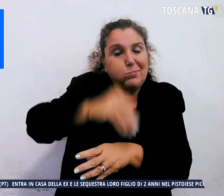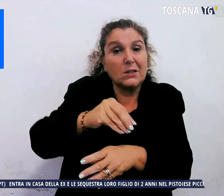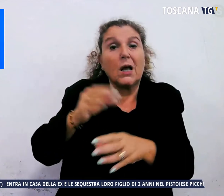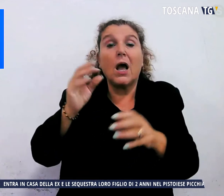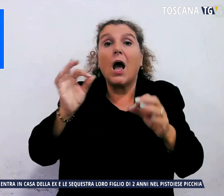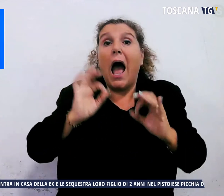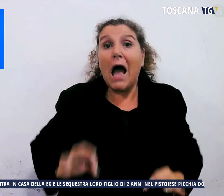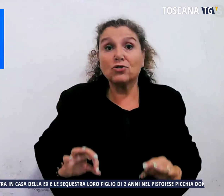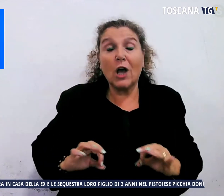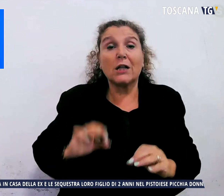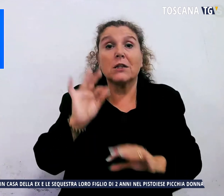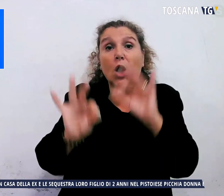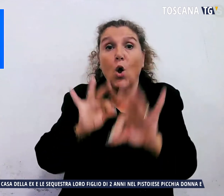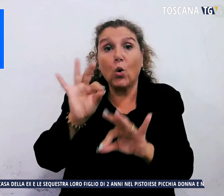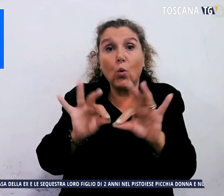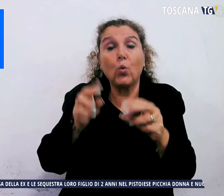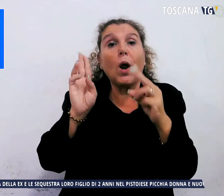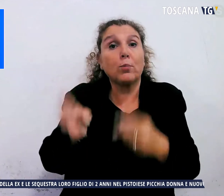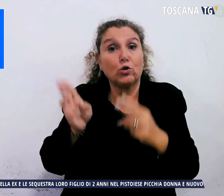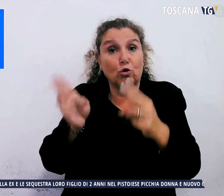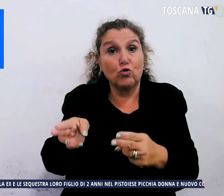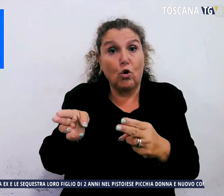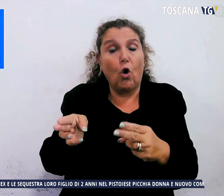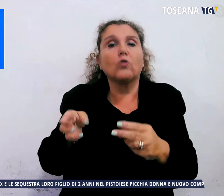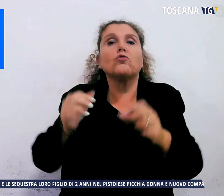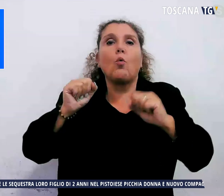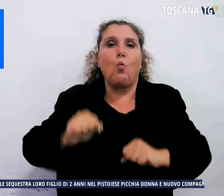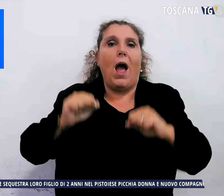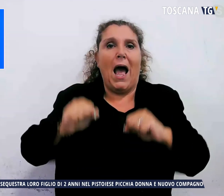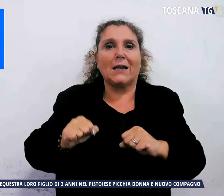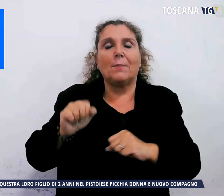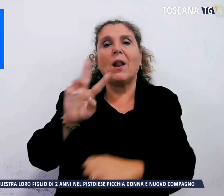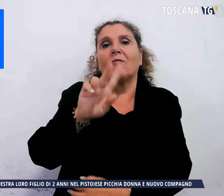state accertate ferite guaribili in 21 giorni.